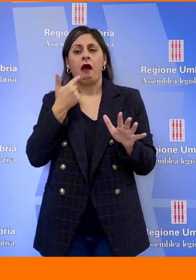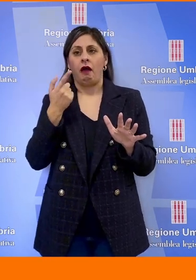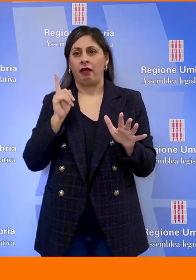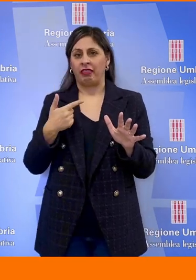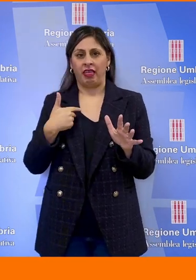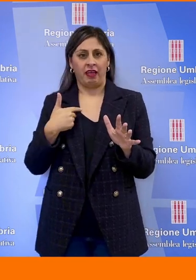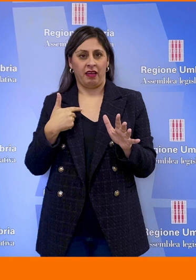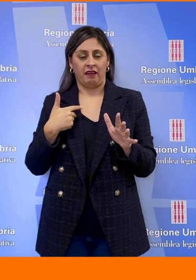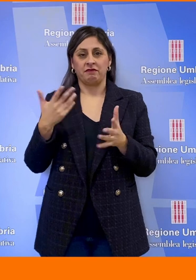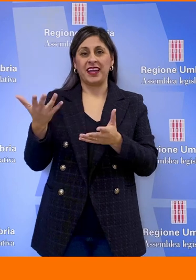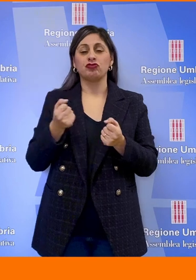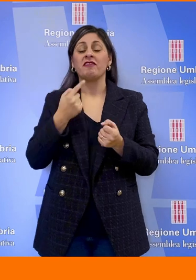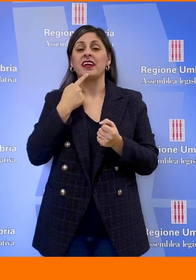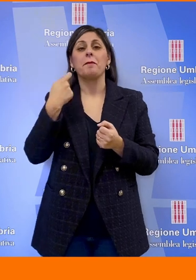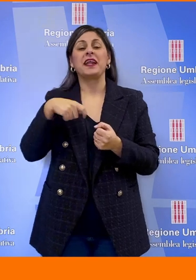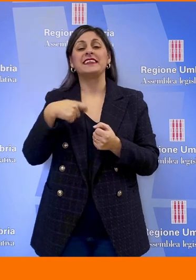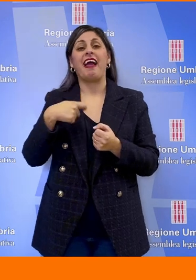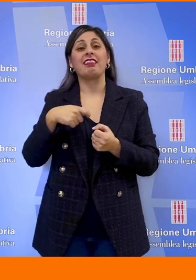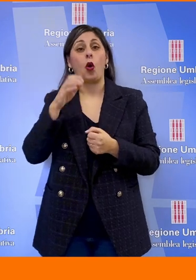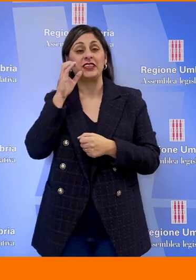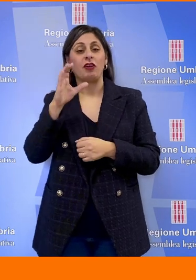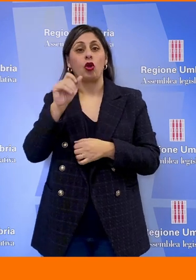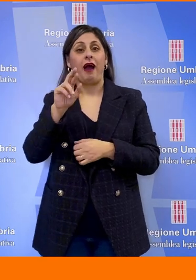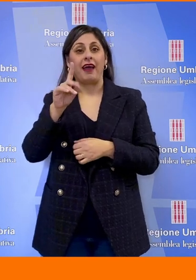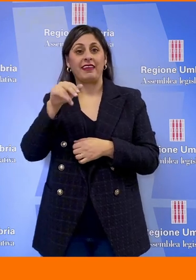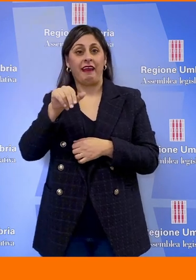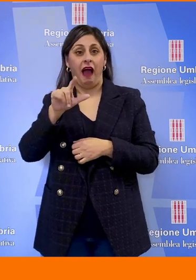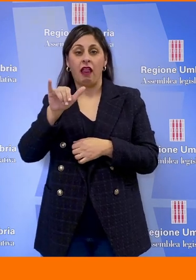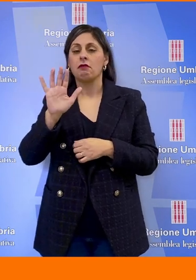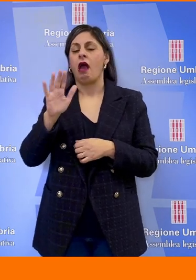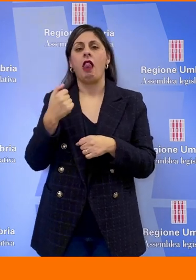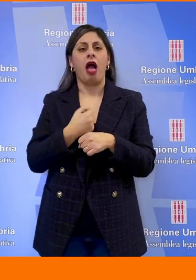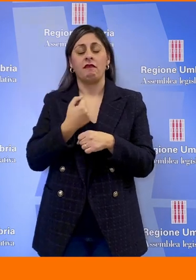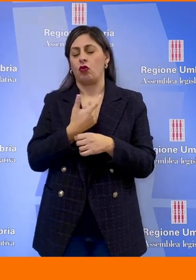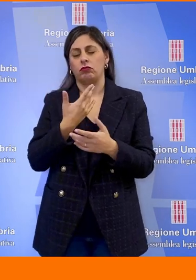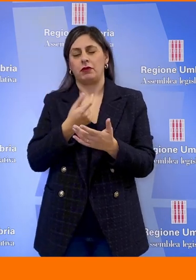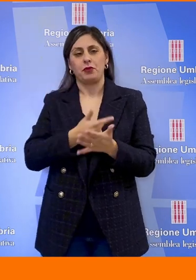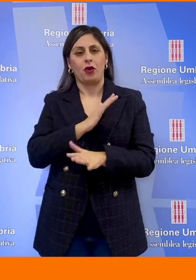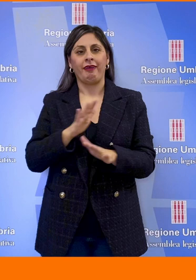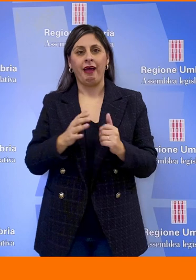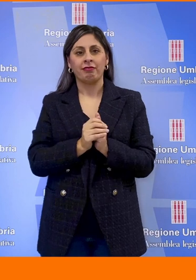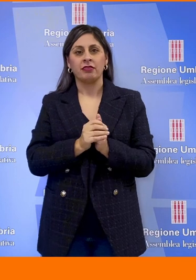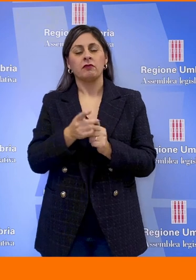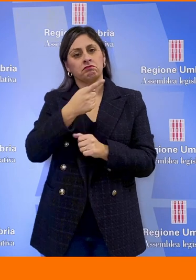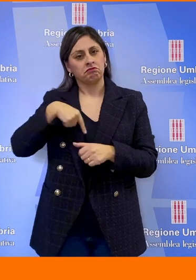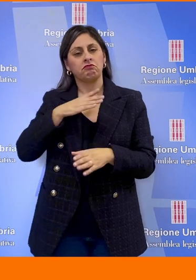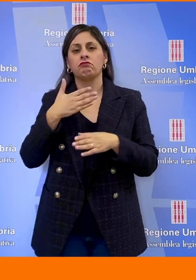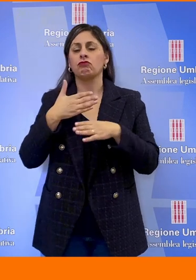Walter Cardinali però appunto un lavoro importante abbiamo condiviso i lavori con tutte le persone audite